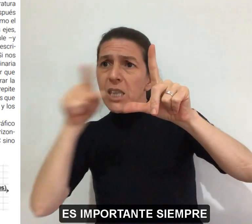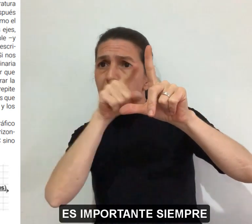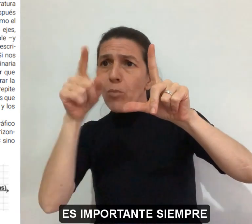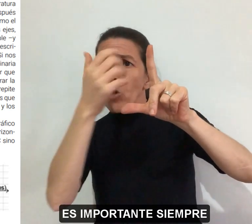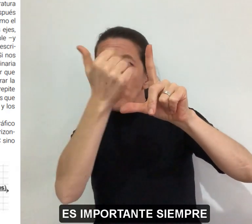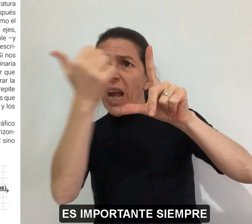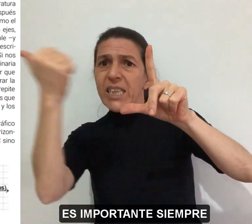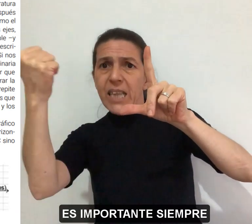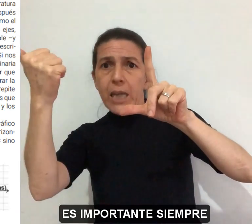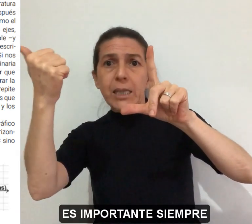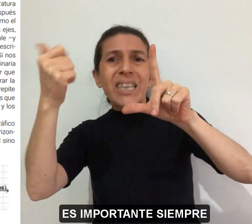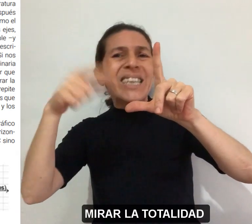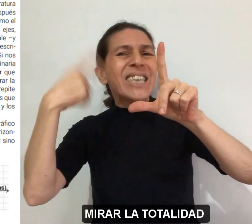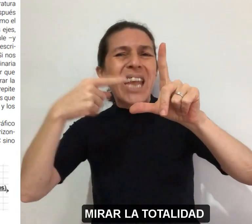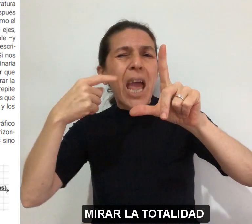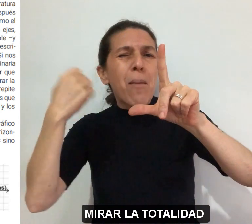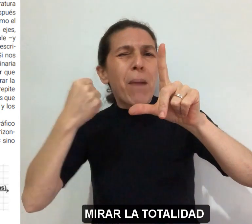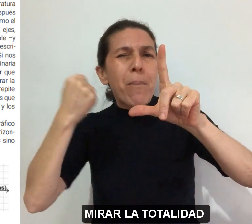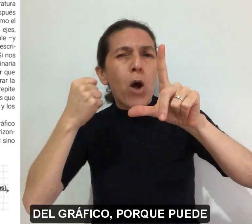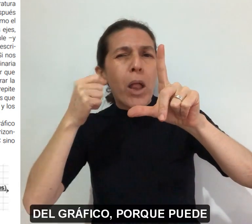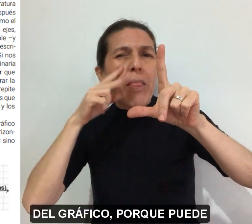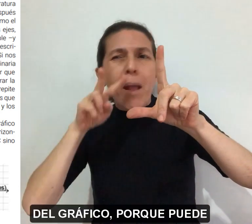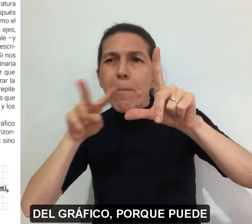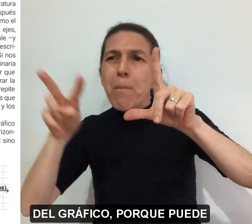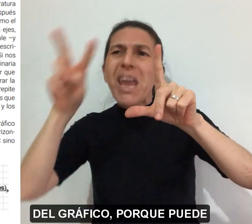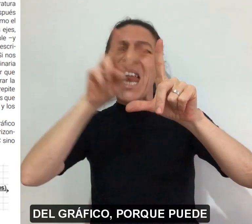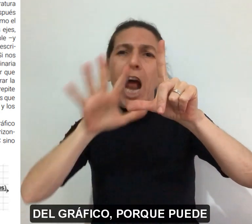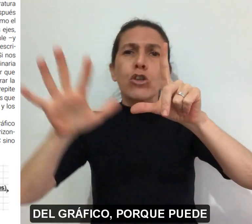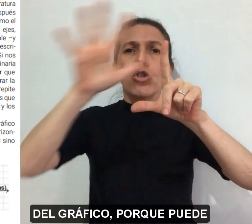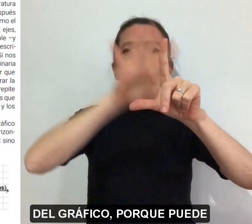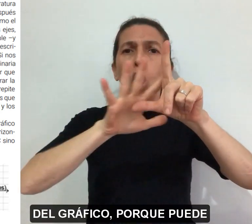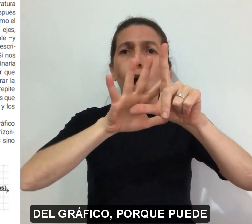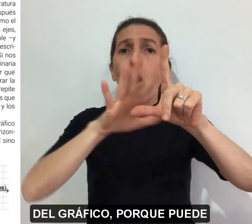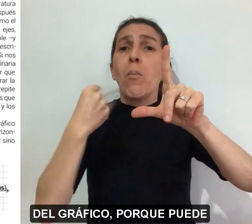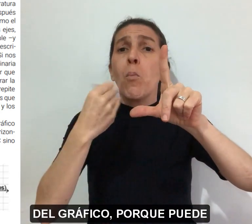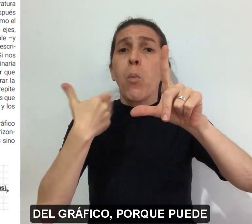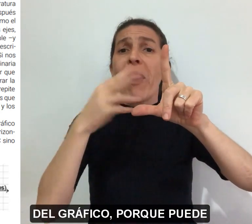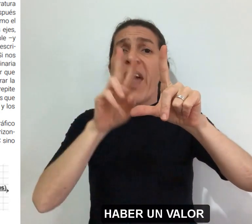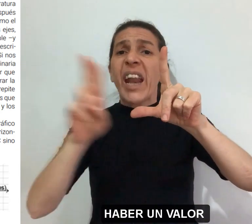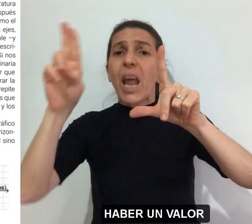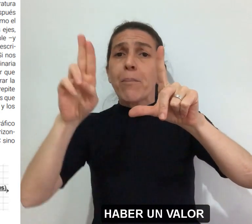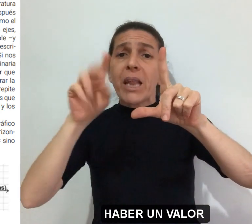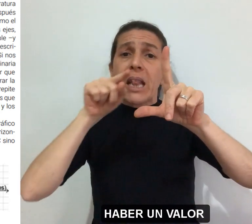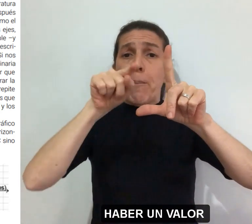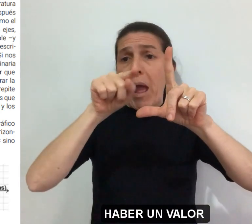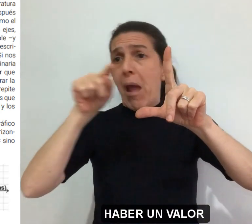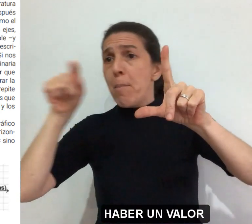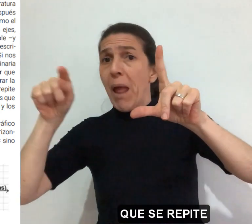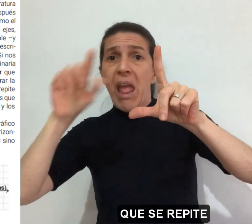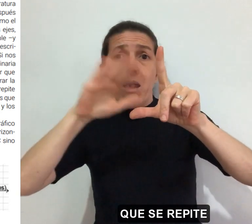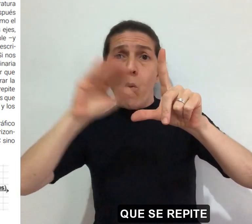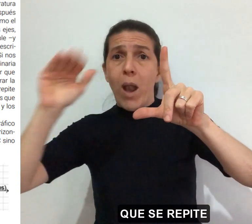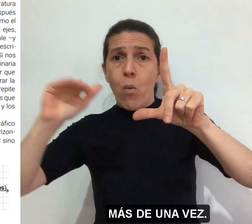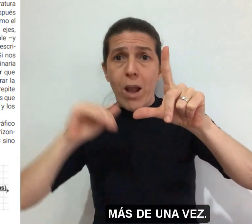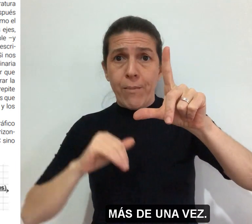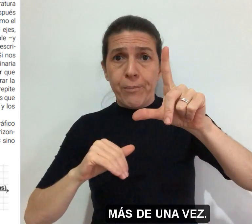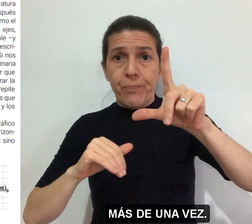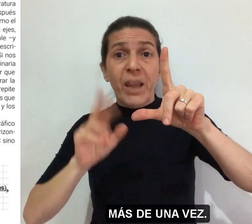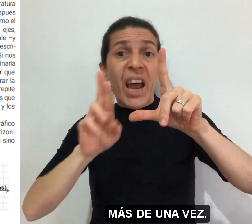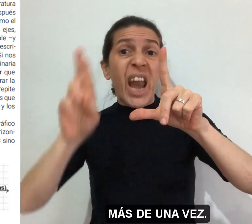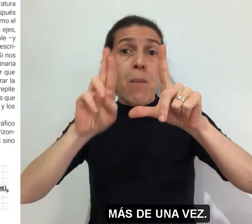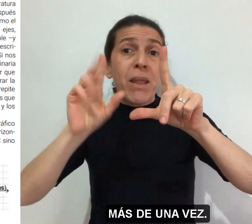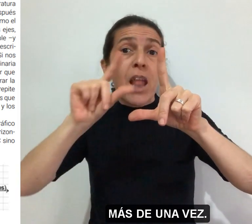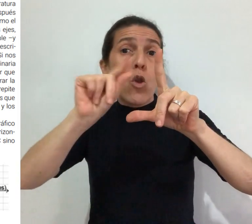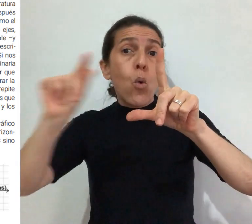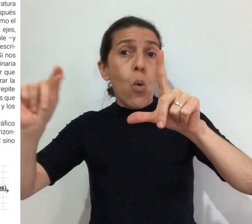es importante siempre mirar la totalidad del gráfico, porque puede haber un valor que se repite más de